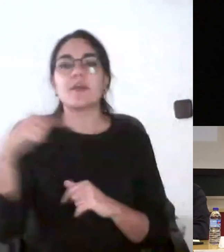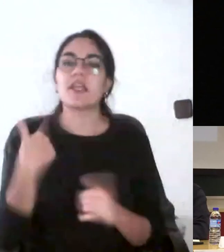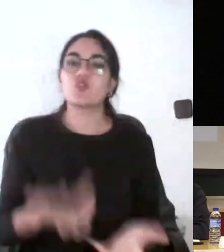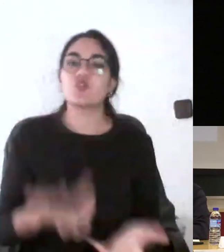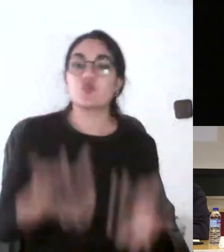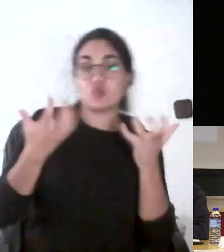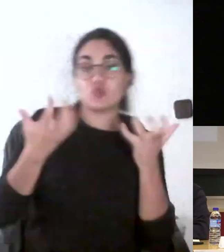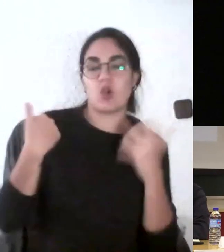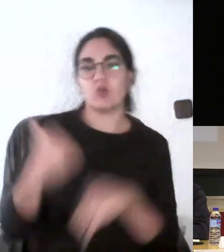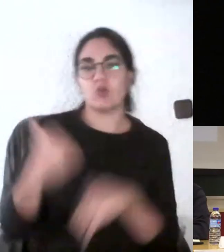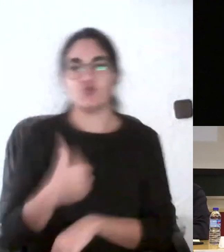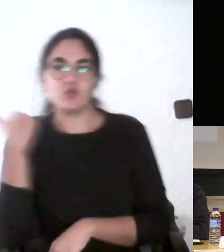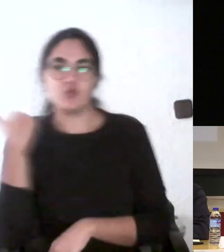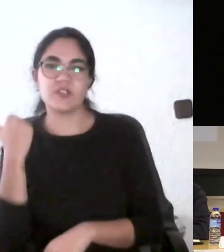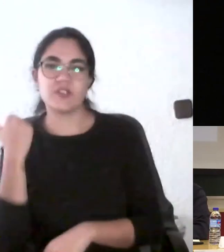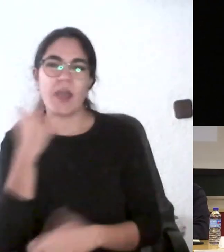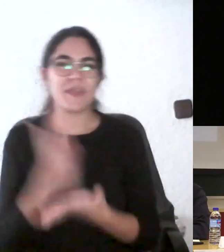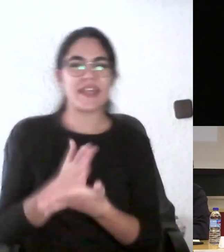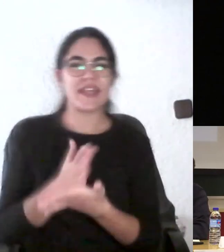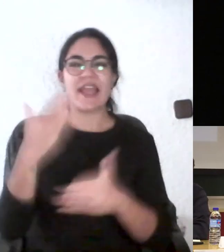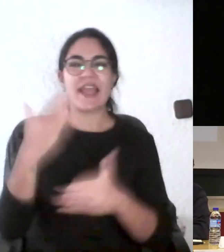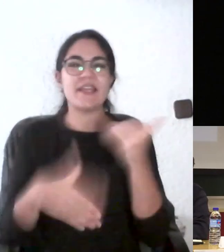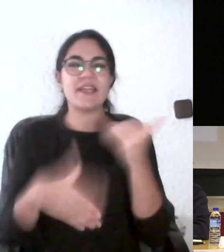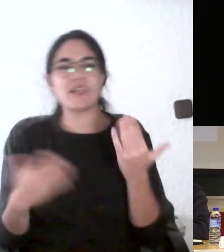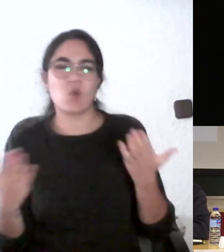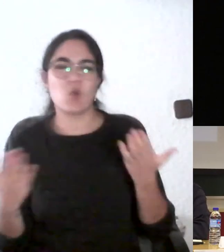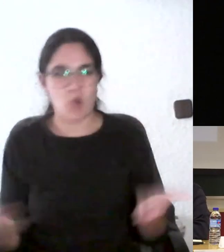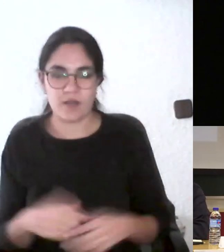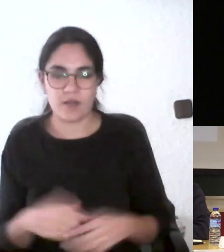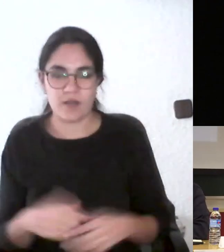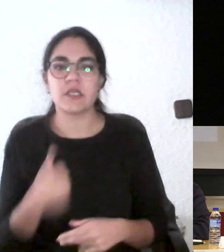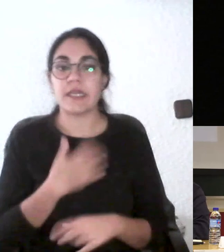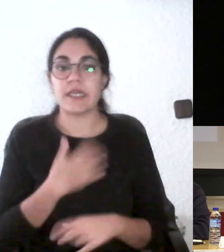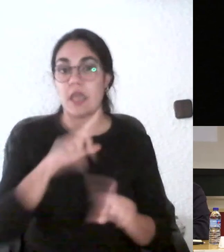os quería también nuevamente hacer una pregunta por el bucle